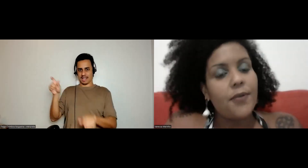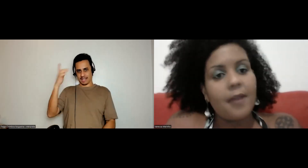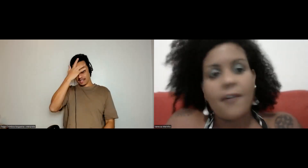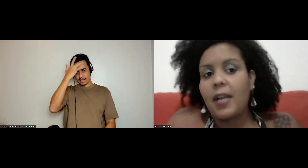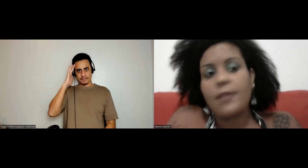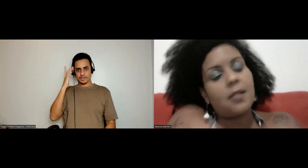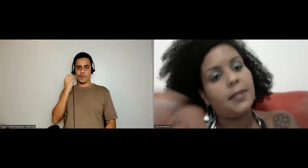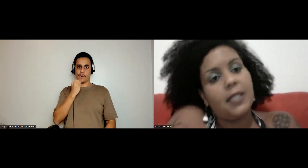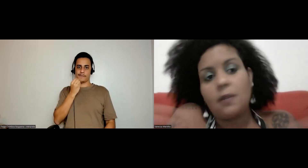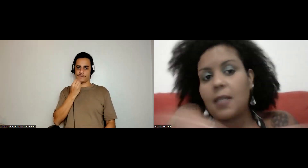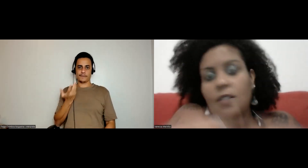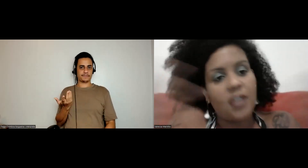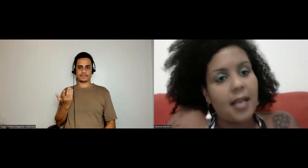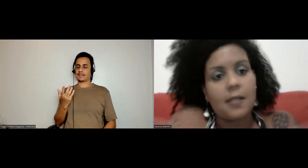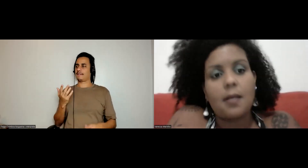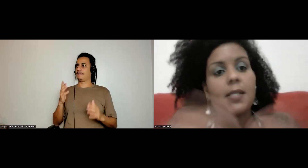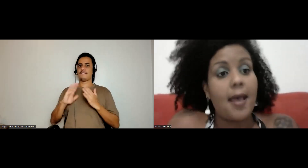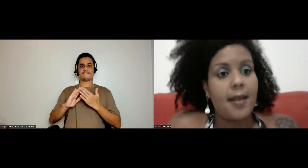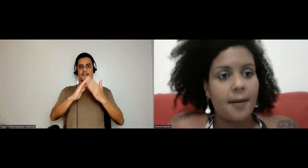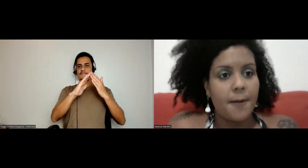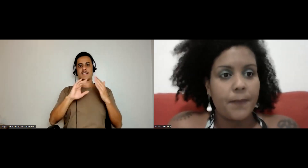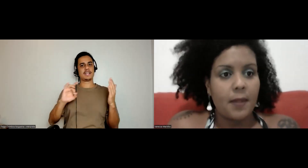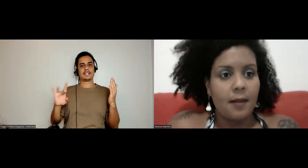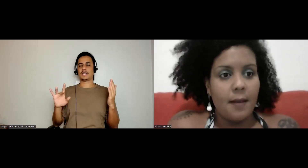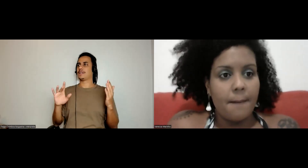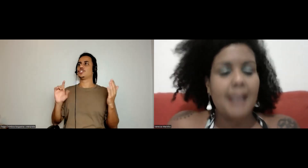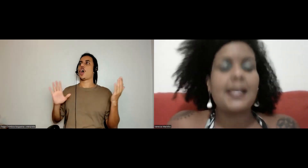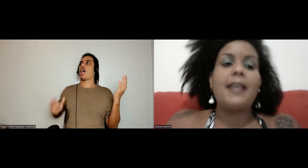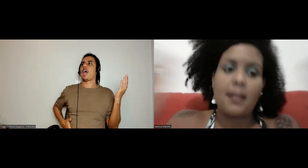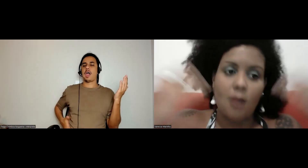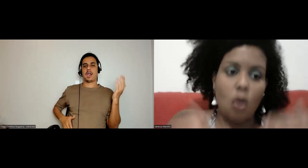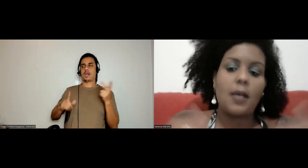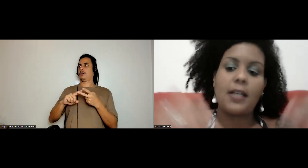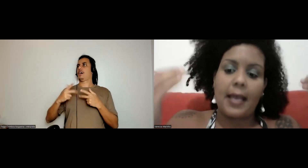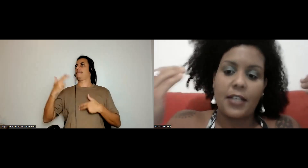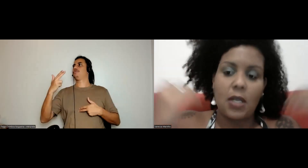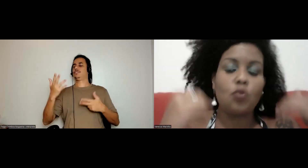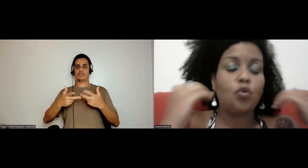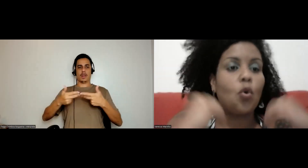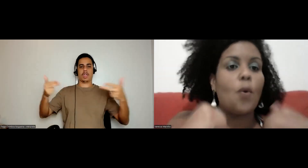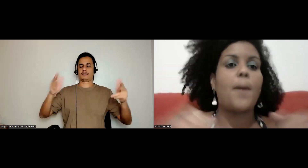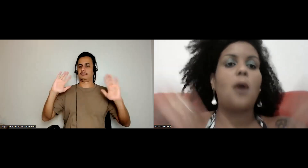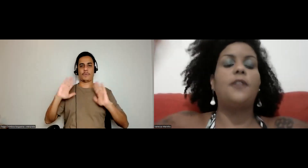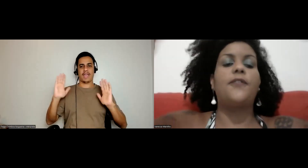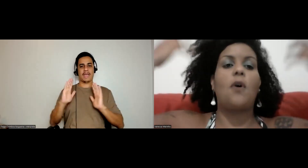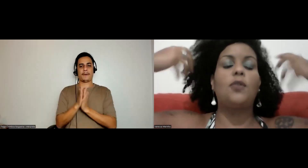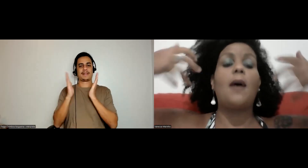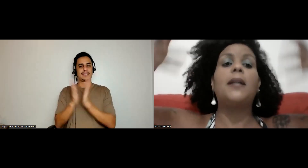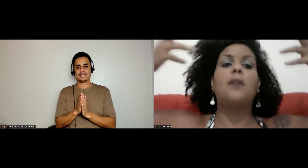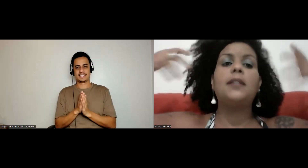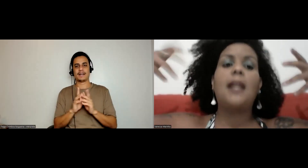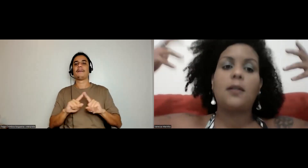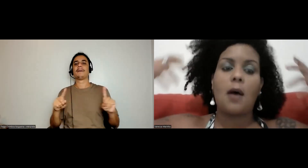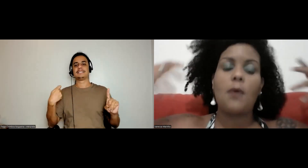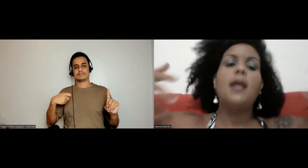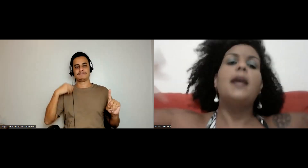óbvio, que favela não é só bandido, não é só desgraça, não é só miséria. Mas aí retorna a questão do portfólio, do